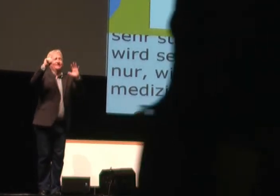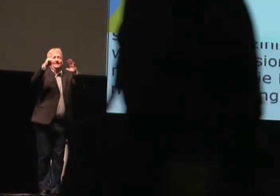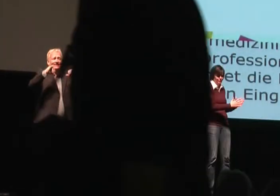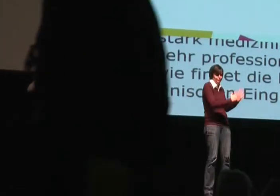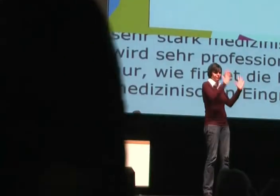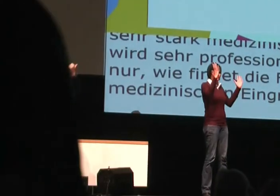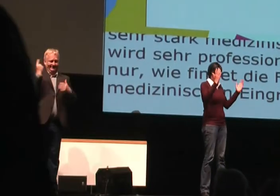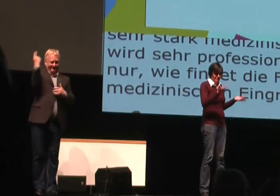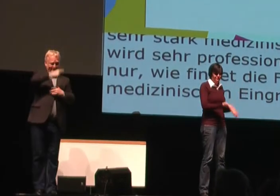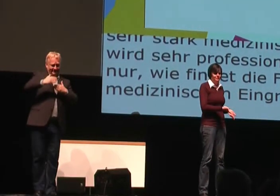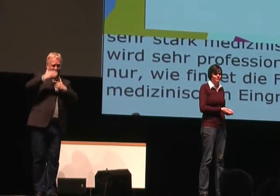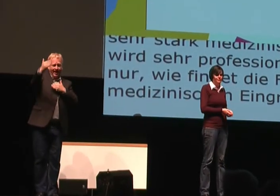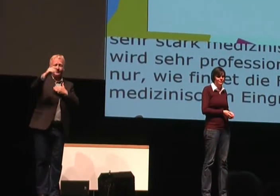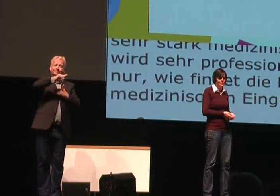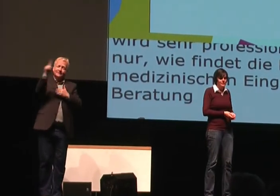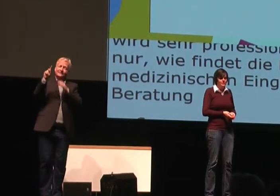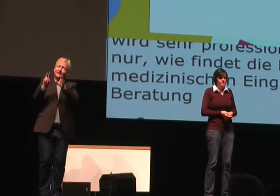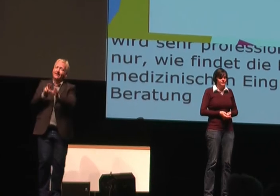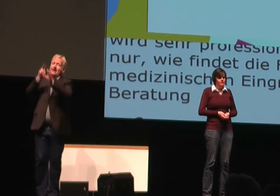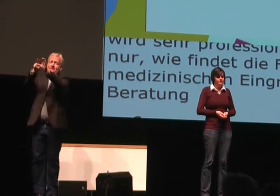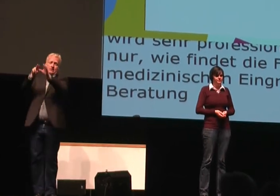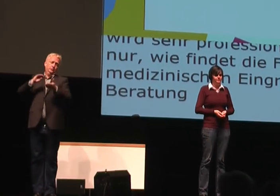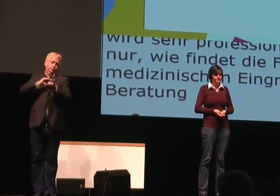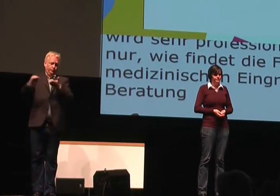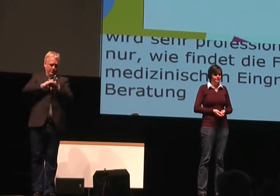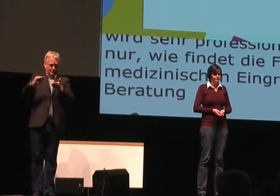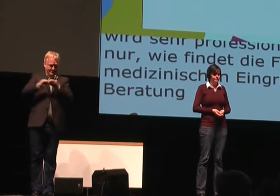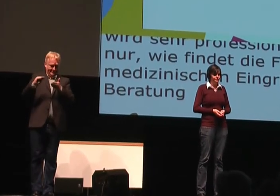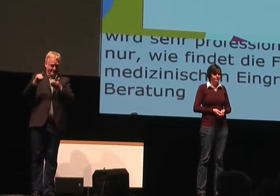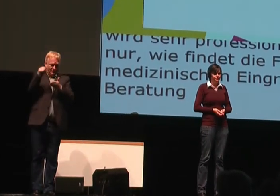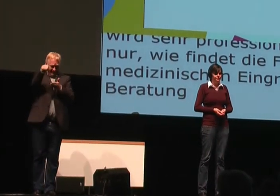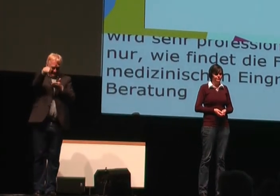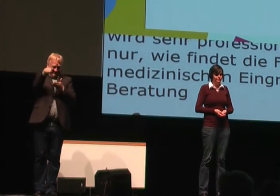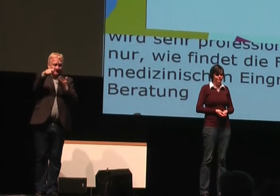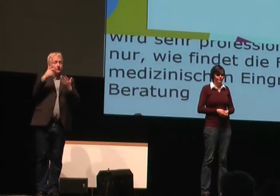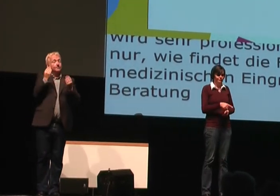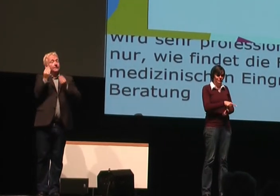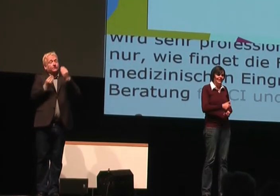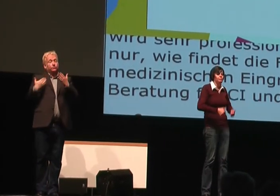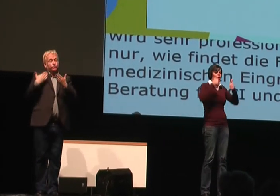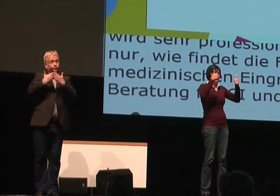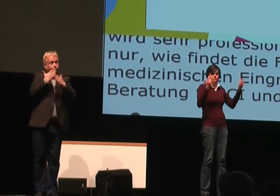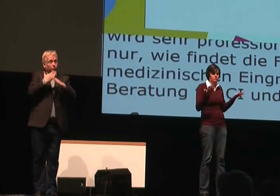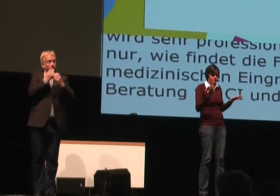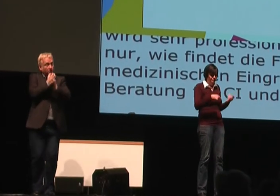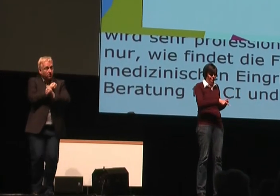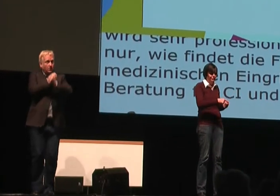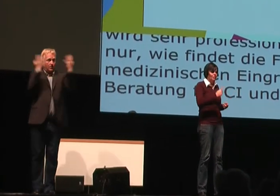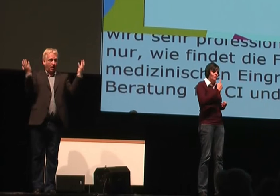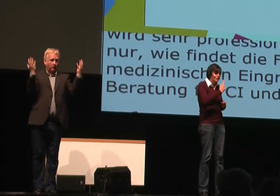es gibt ja nicht nur die erste Phase, sondern es gibt das dritte, vierte, fünfte, sechste Lebensjahr und dann kommen die Kinder in die Schule.